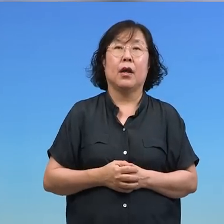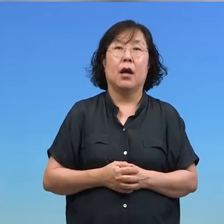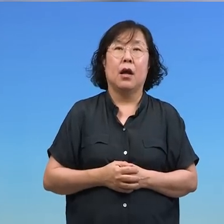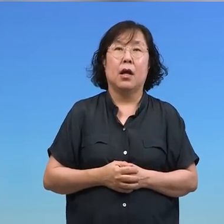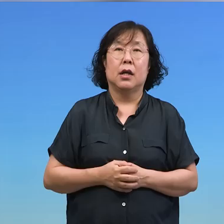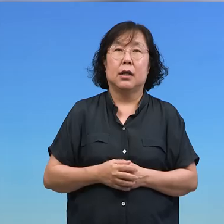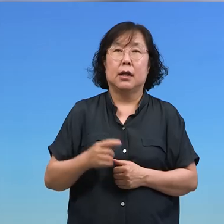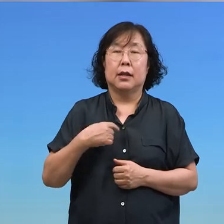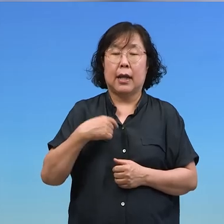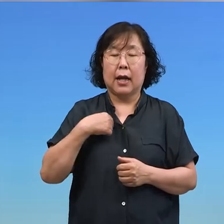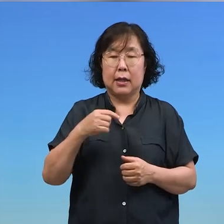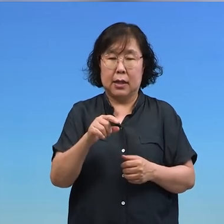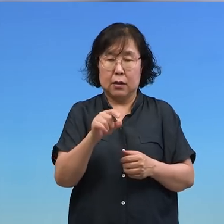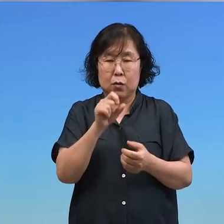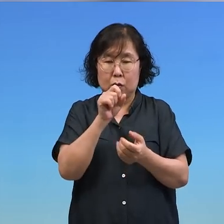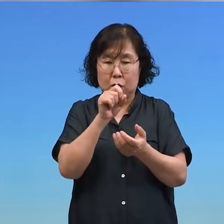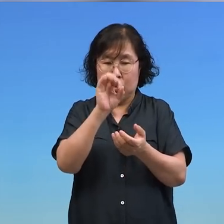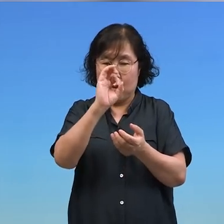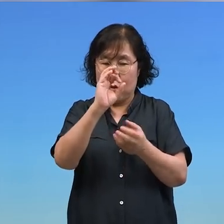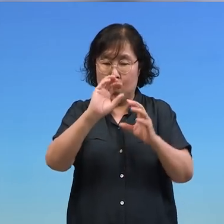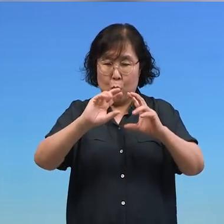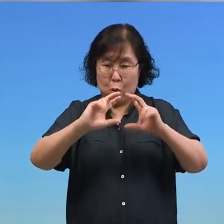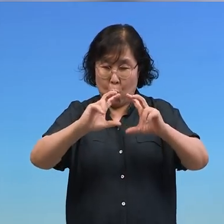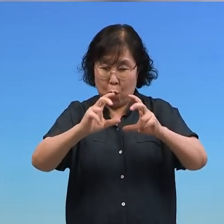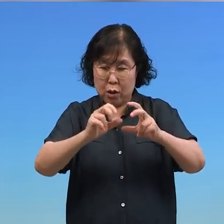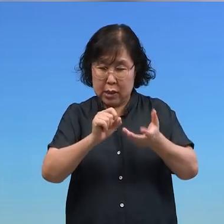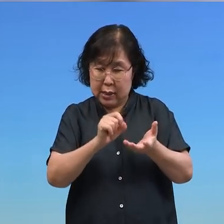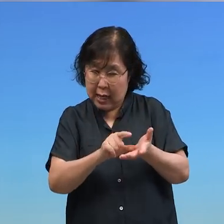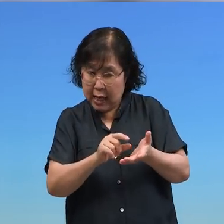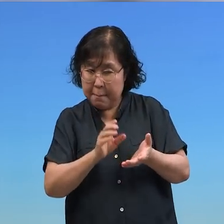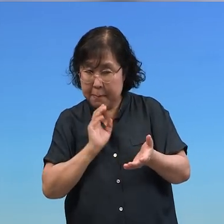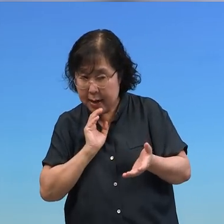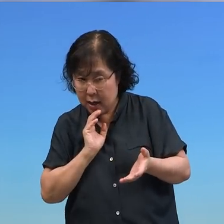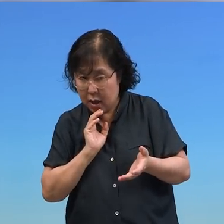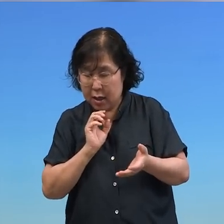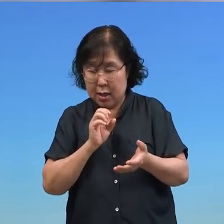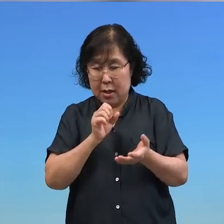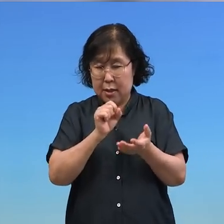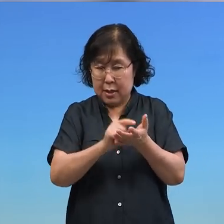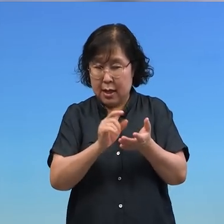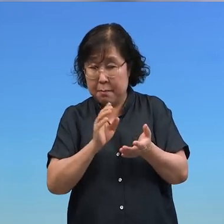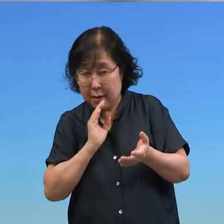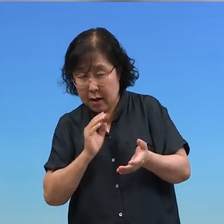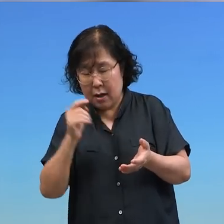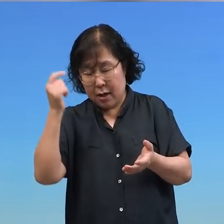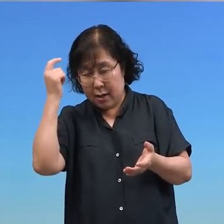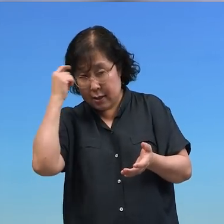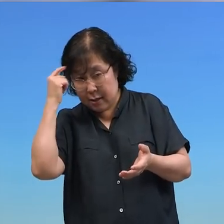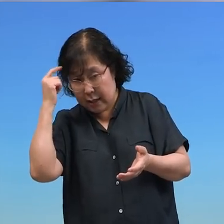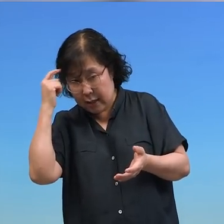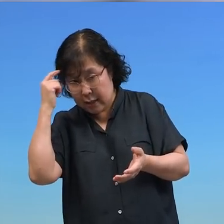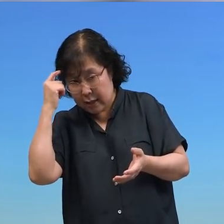지금 내가 찬스네 하고 머리로 생각하고 머리가 손한테 명령 내려가면 늦은 거예요 그래서